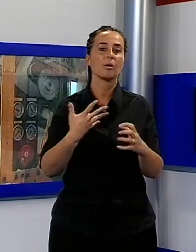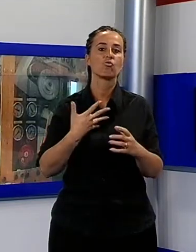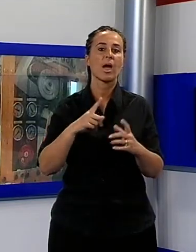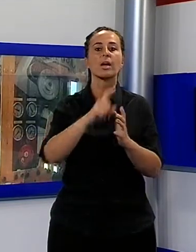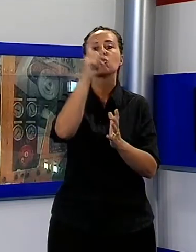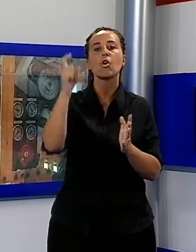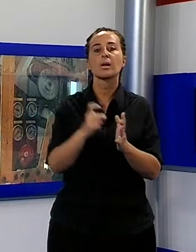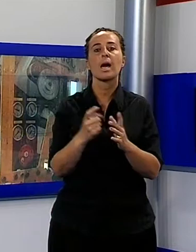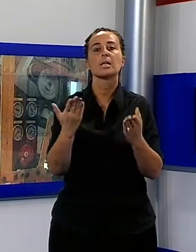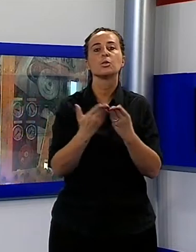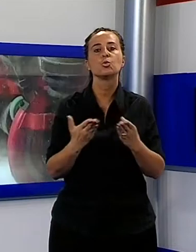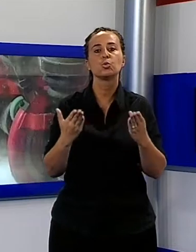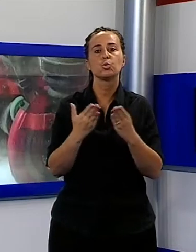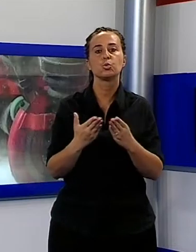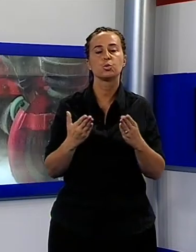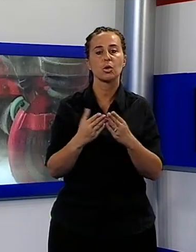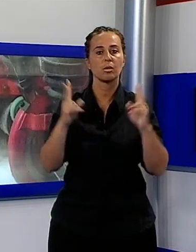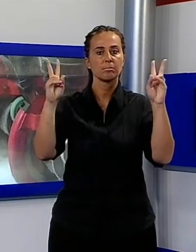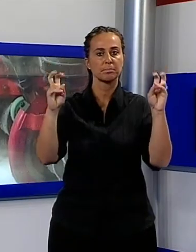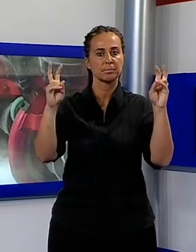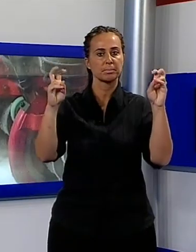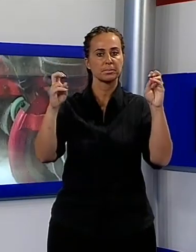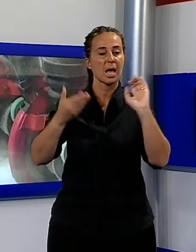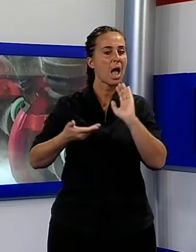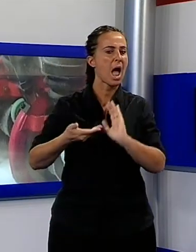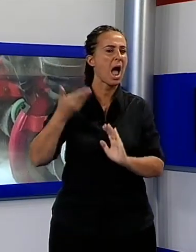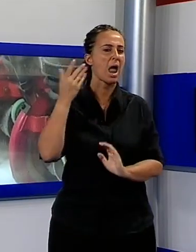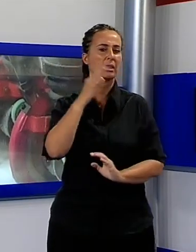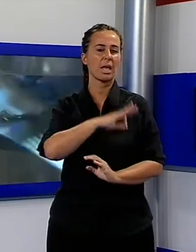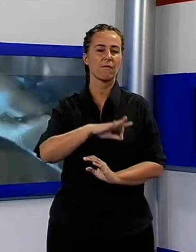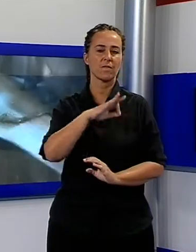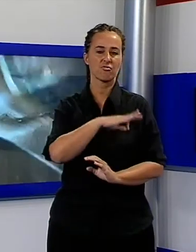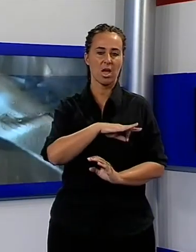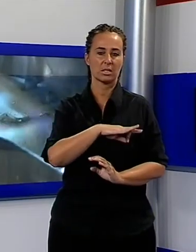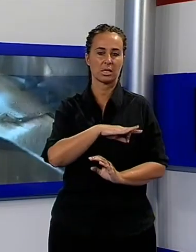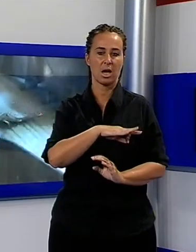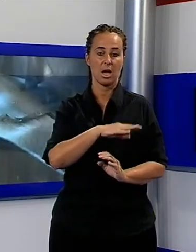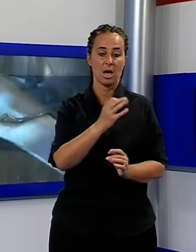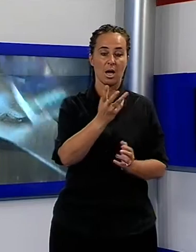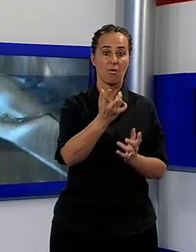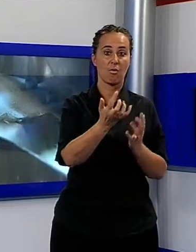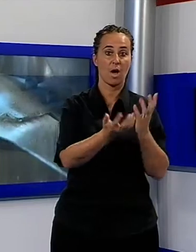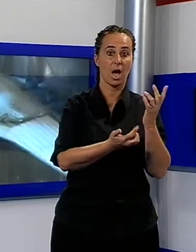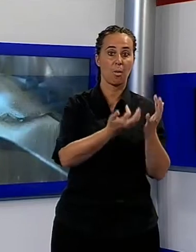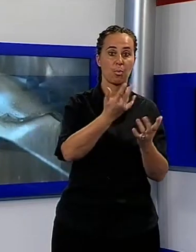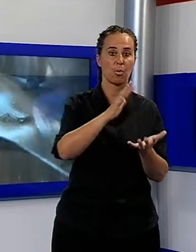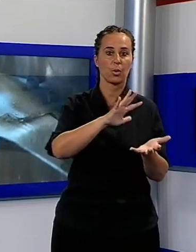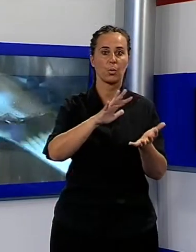efficienza industria 4.0 dal vapore al valore. L'incontro sarà rivolto in particolare al settore della